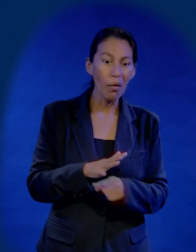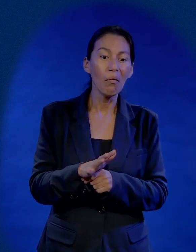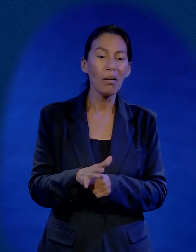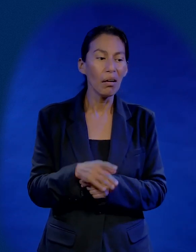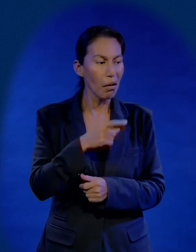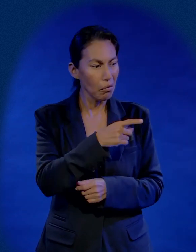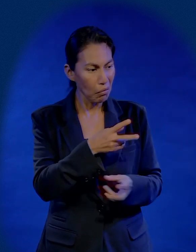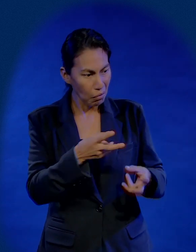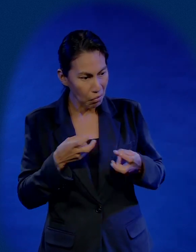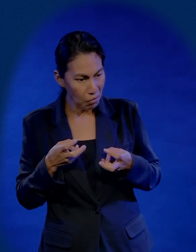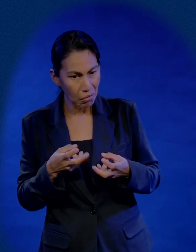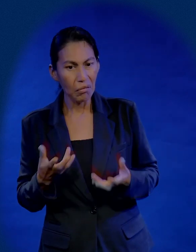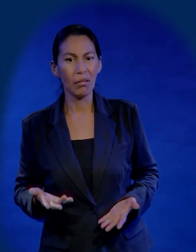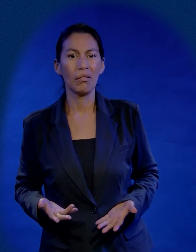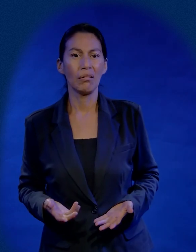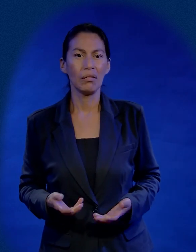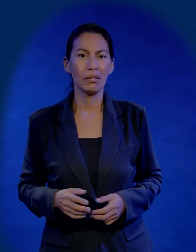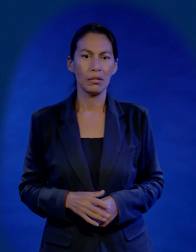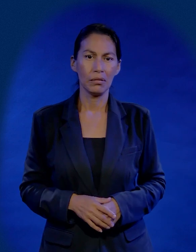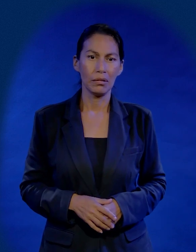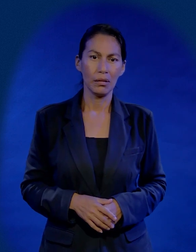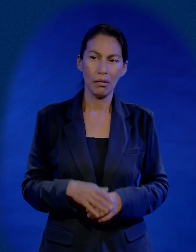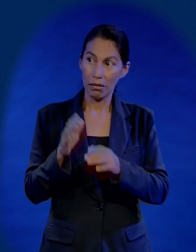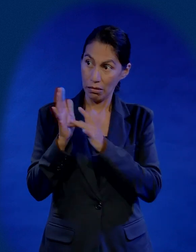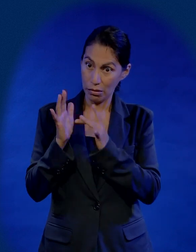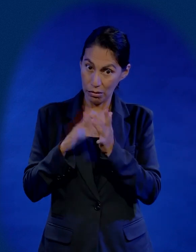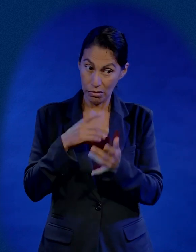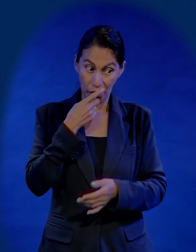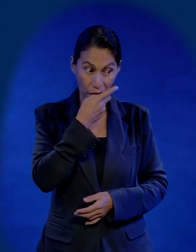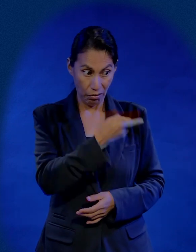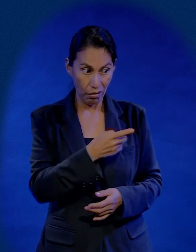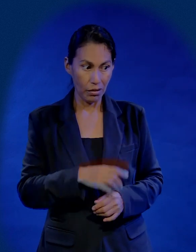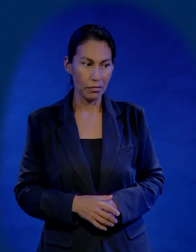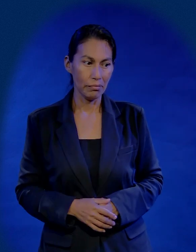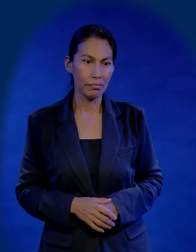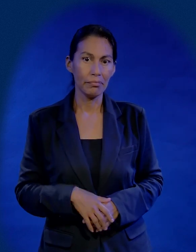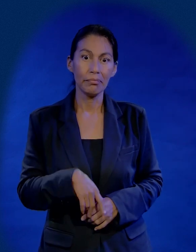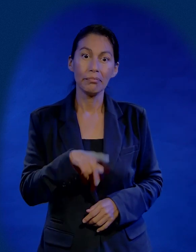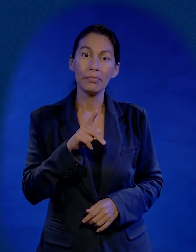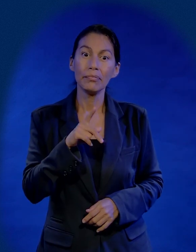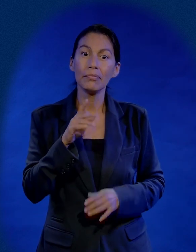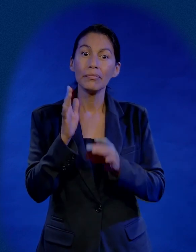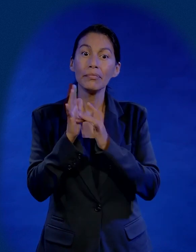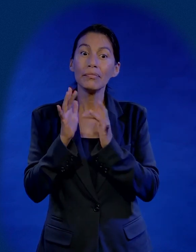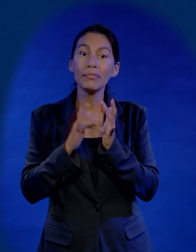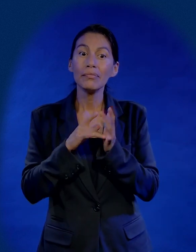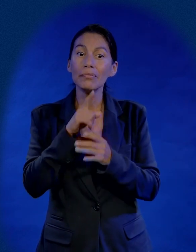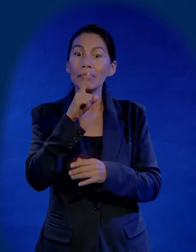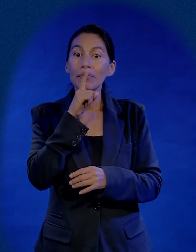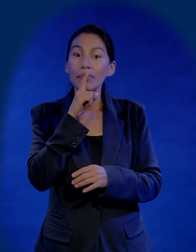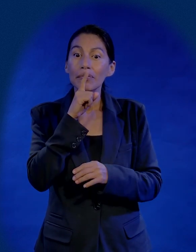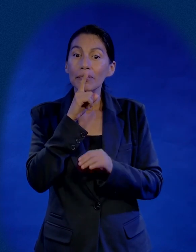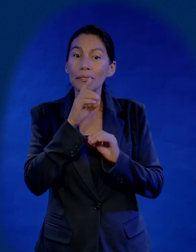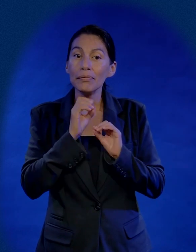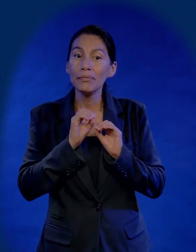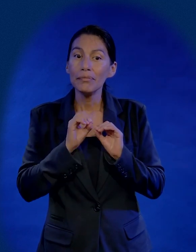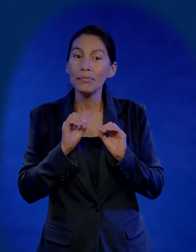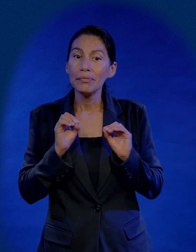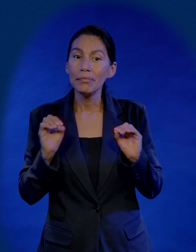¿cuáles pobres? Si el pobre eres tú, tú te robas el dinero, me hubiera encantado que Jesús se expusiera a Judas, pero no lo hizo, no